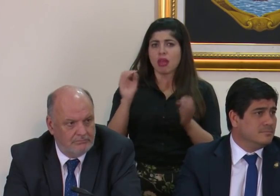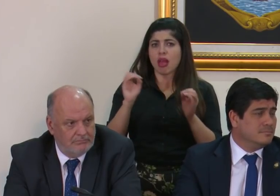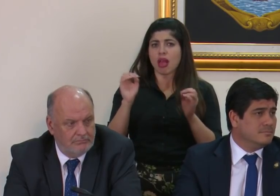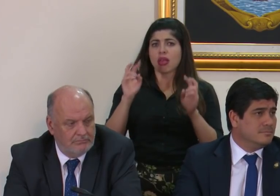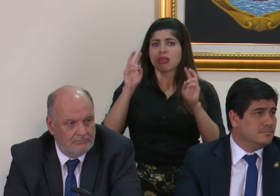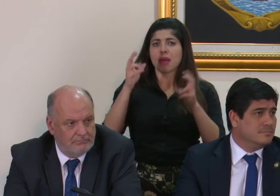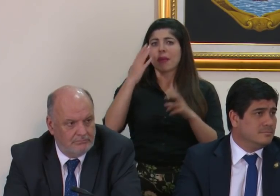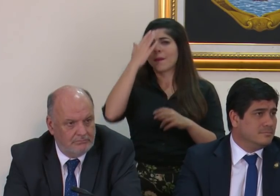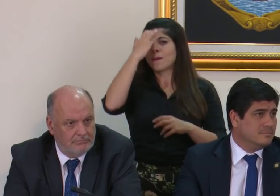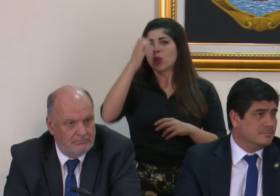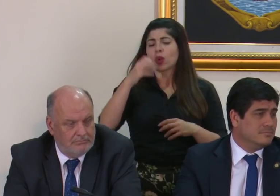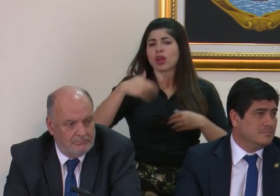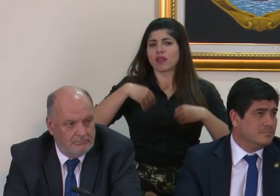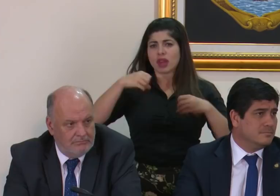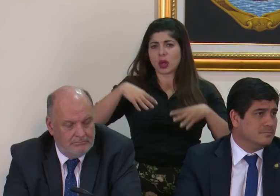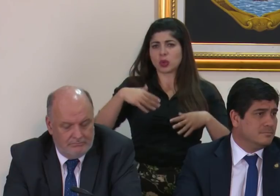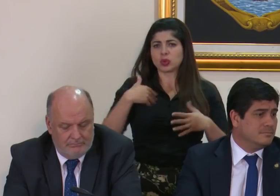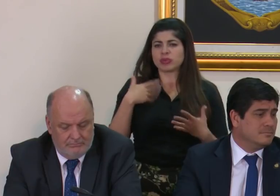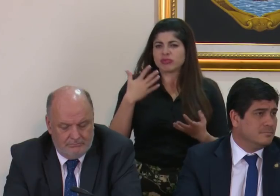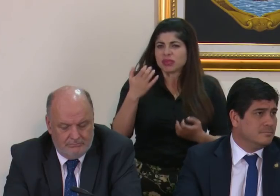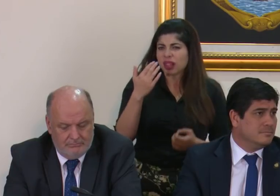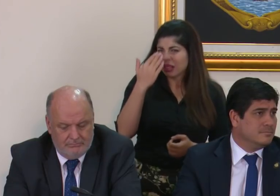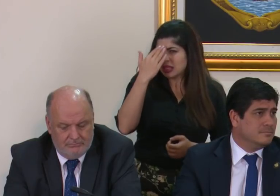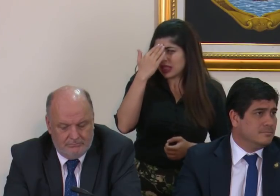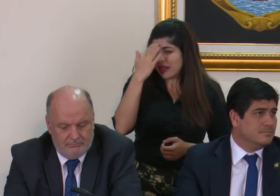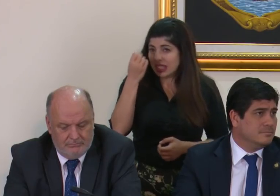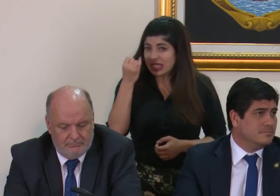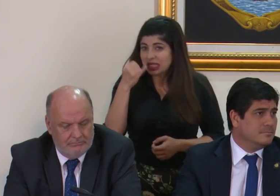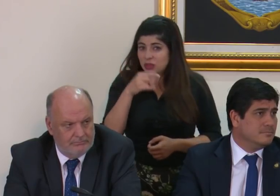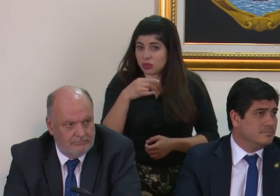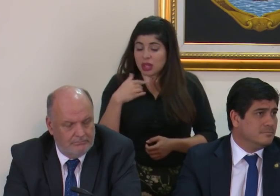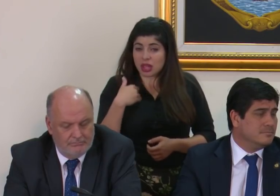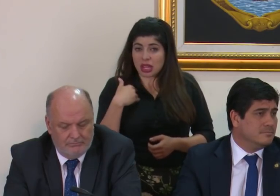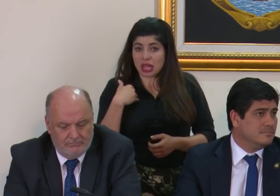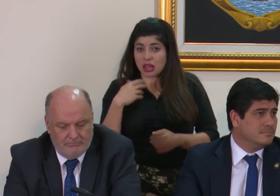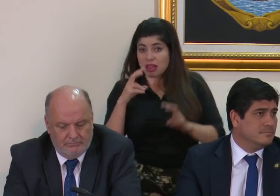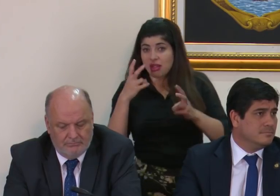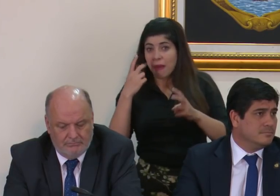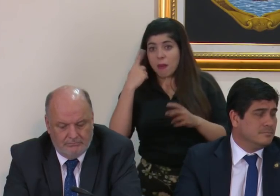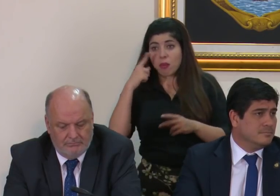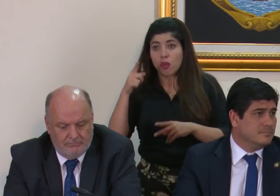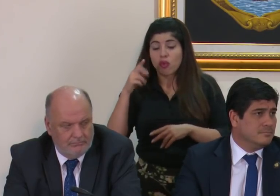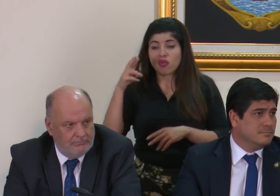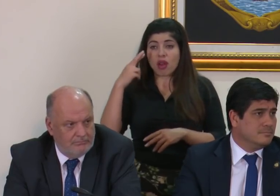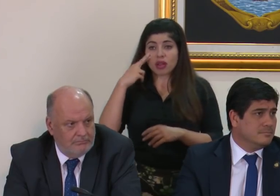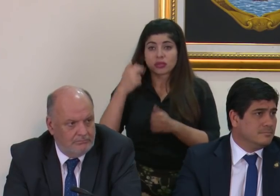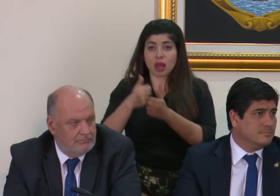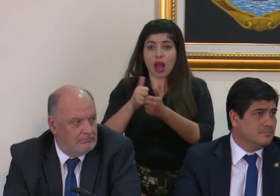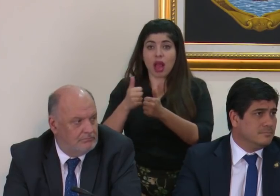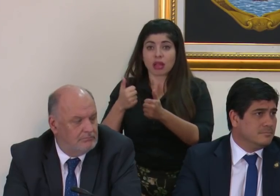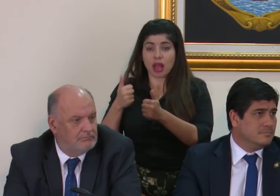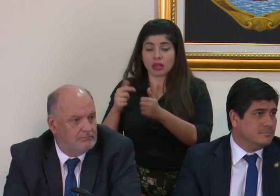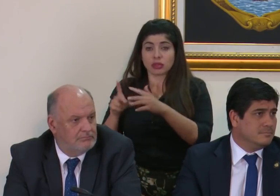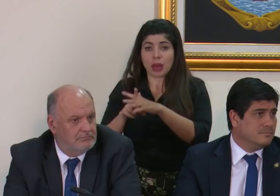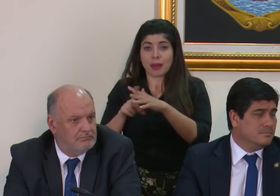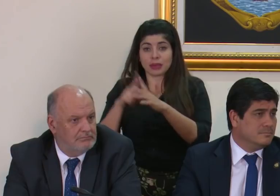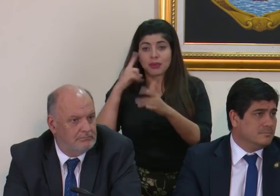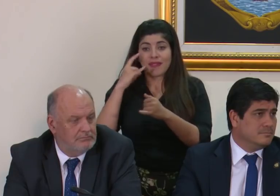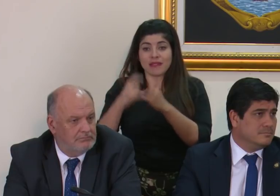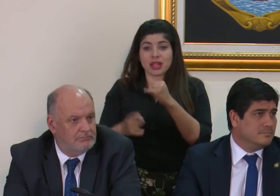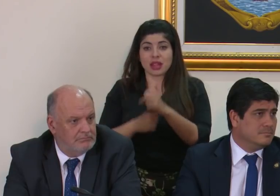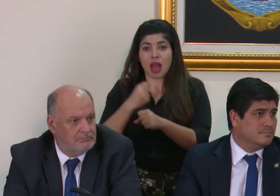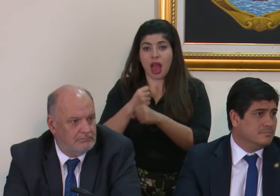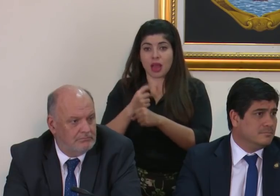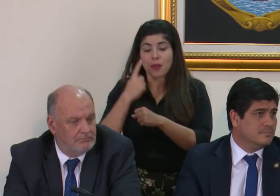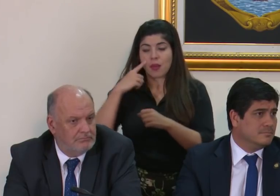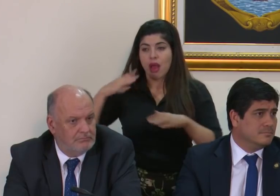de por qué ella renuncia quiero saber puntualmente si tiene que ver por el tema de los atrasos que se criticaron ahora para final de año de